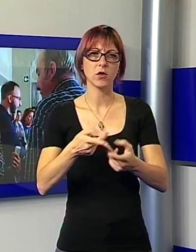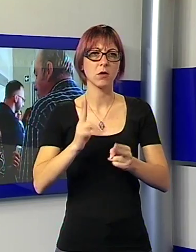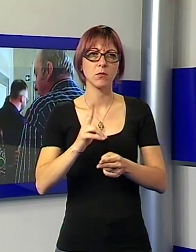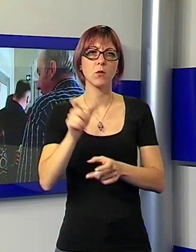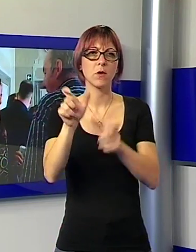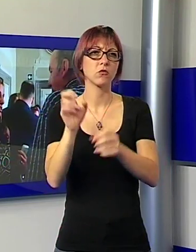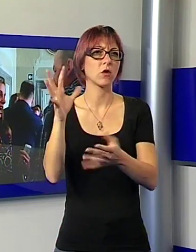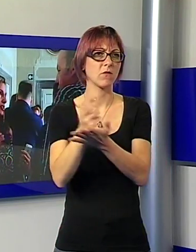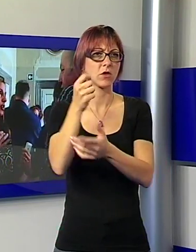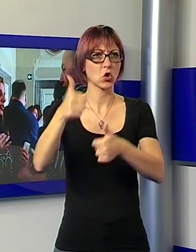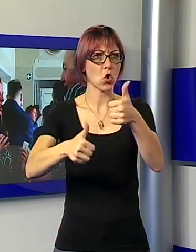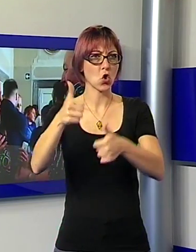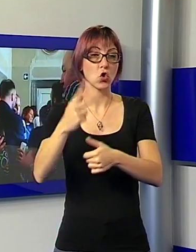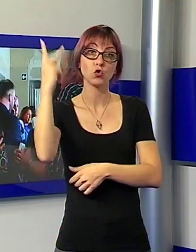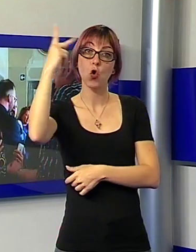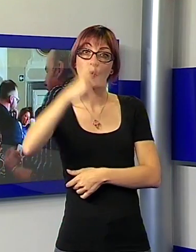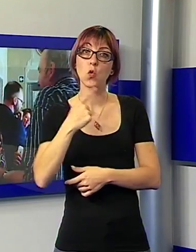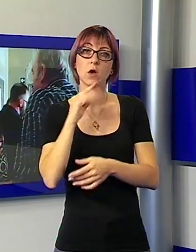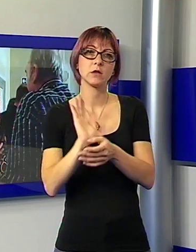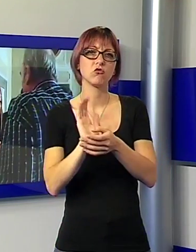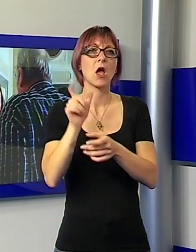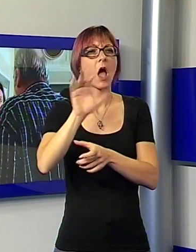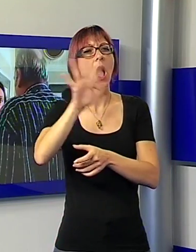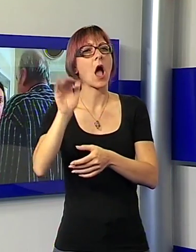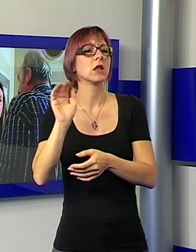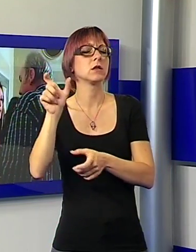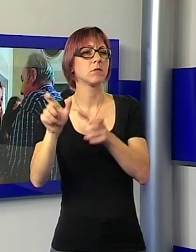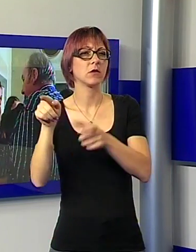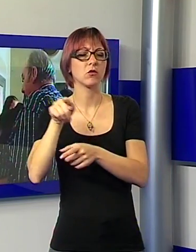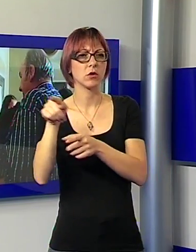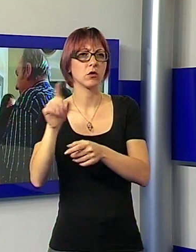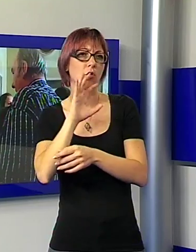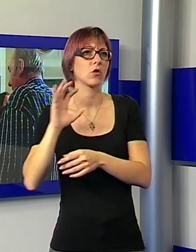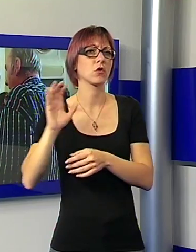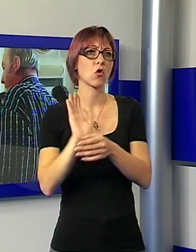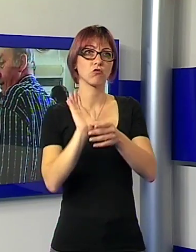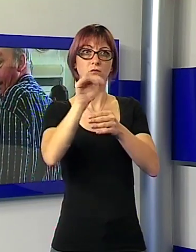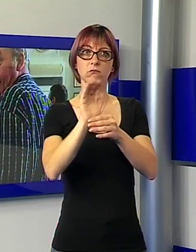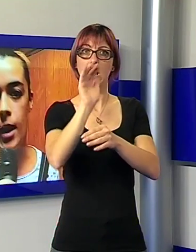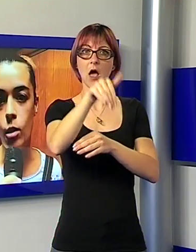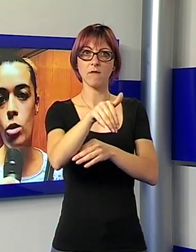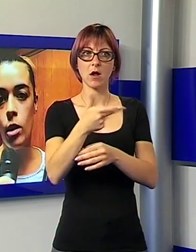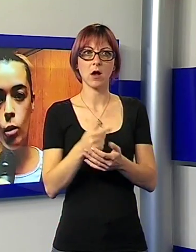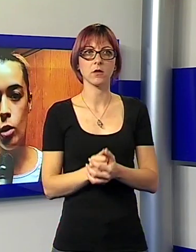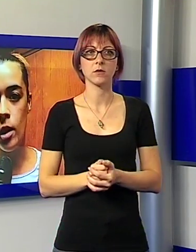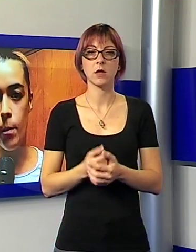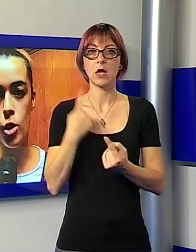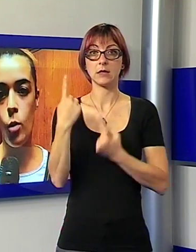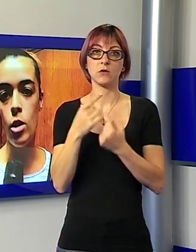scavalcati ingiustamente negli assegnazioni da chi ha presentato ricorso o da chi si trova in graduatoria. La situazione è molto semplice. Qui si